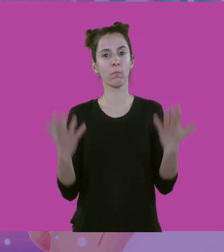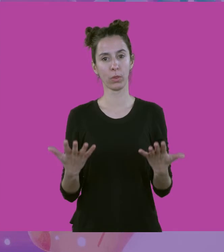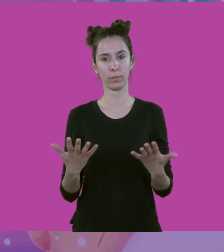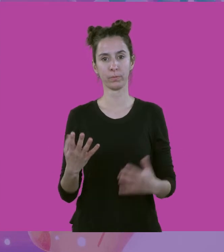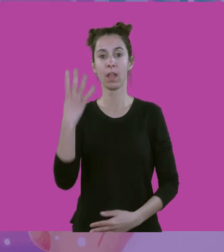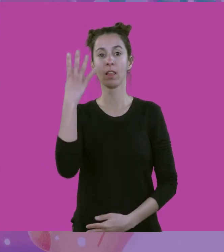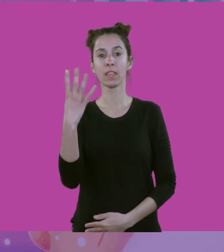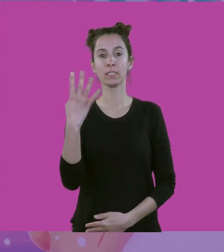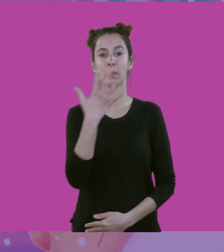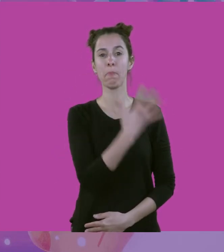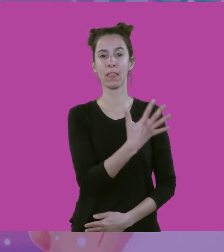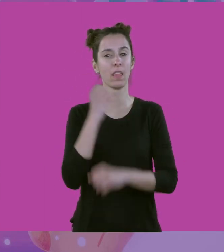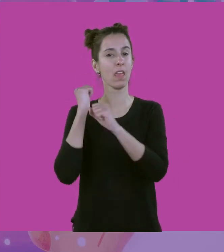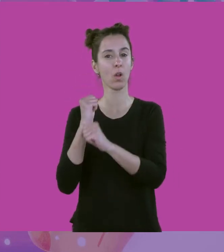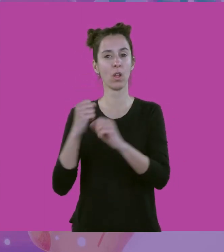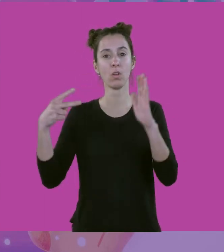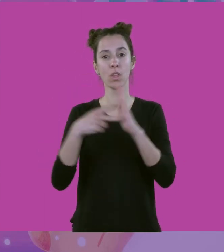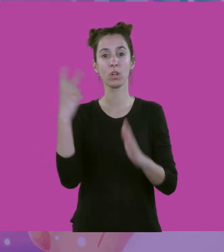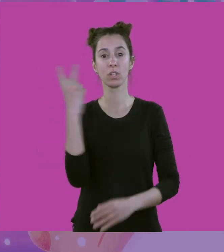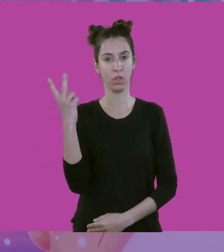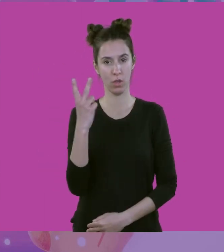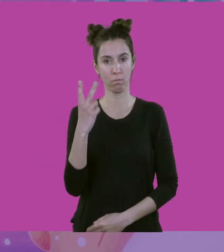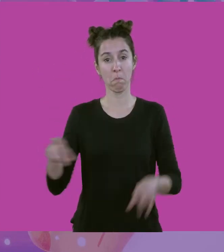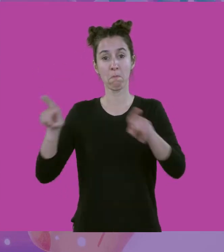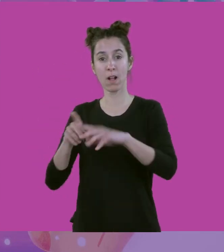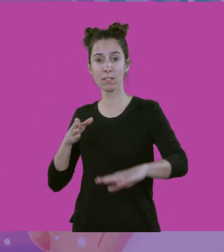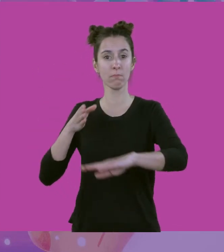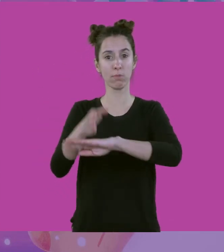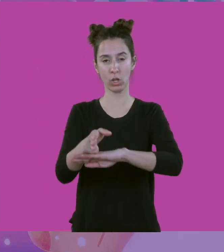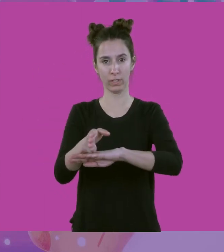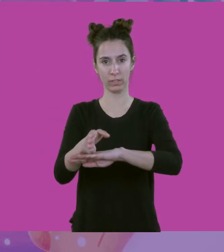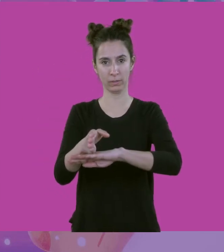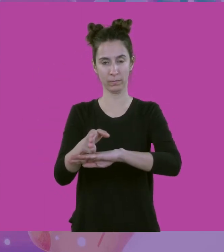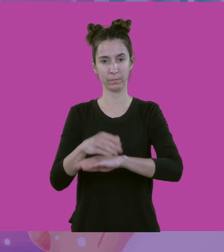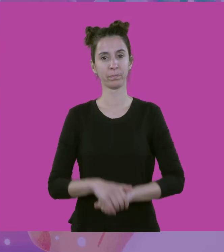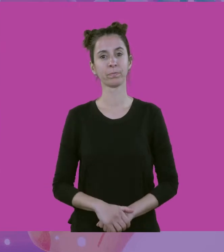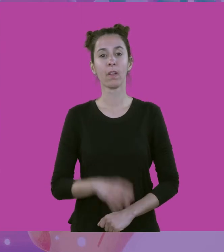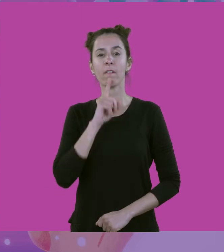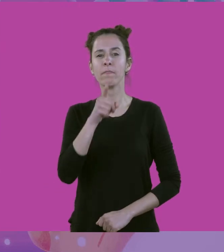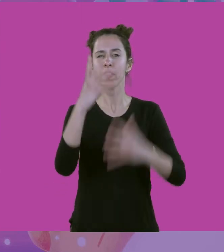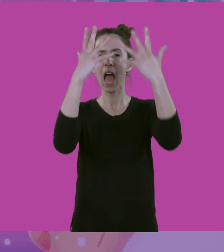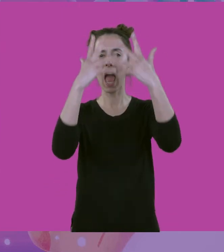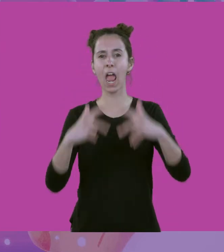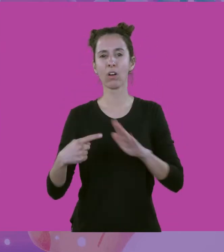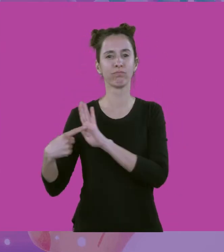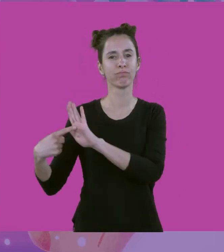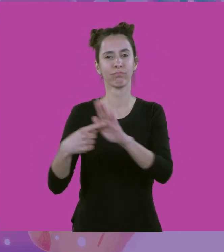παράσταση θα παρουσιαστεί στις 4 και 5 Ιανουαρίου 2022 με Υπηρεσίες Προσβασιμότητας.